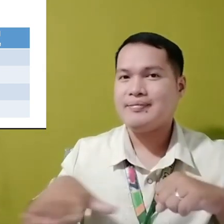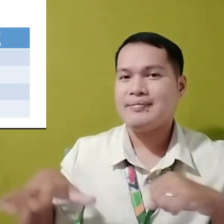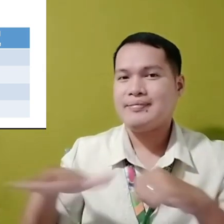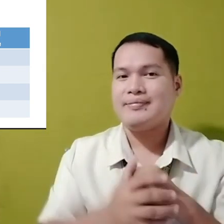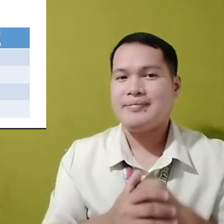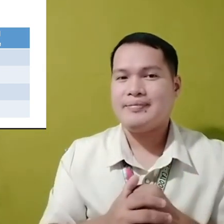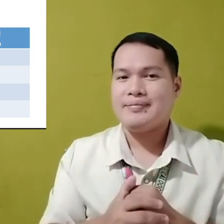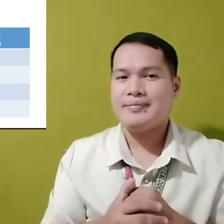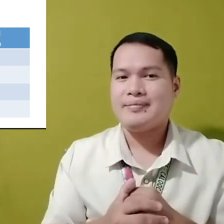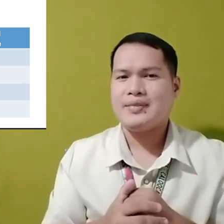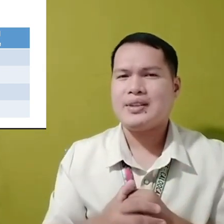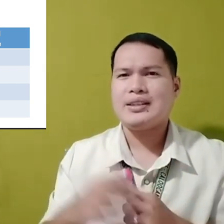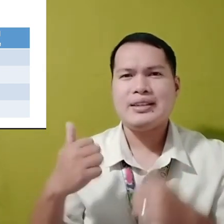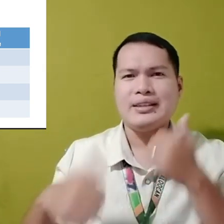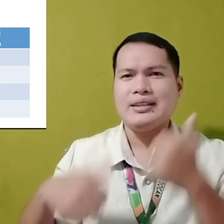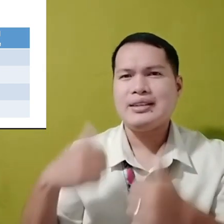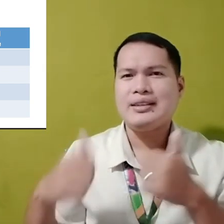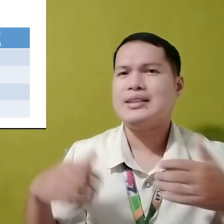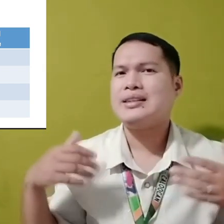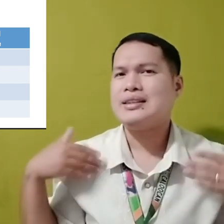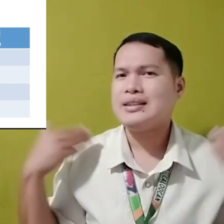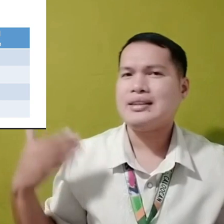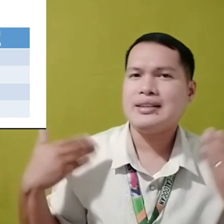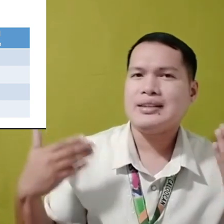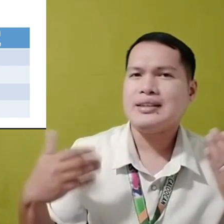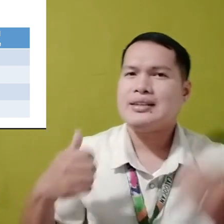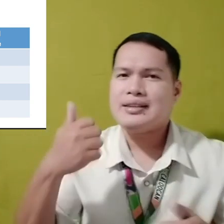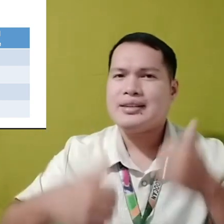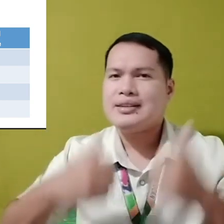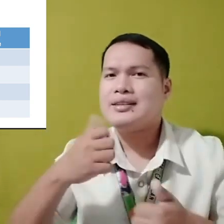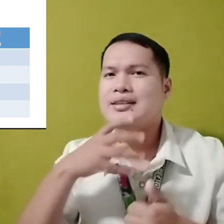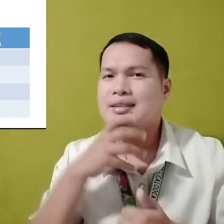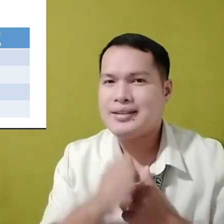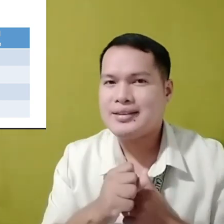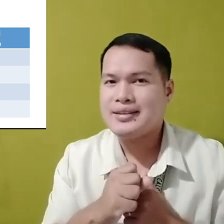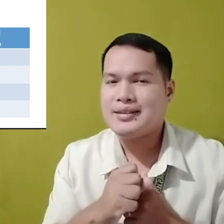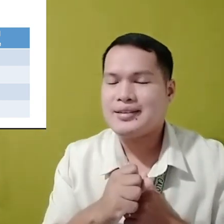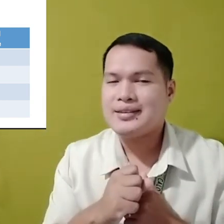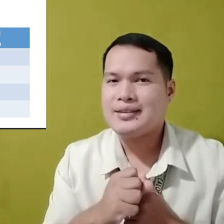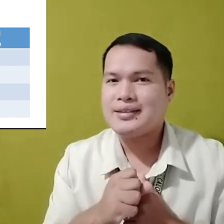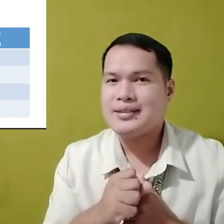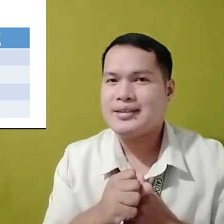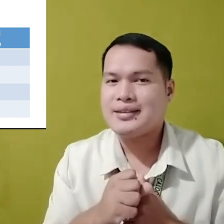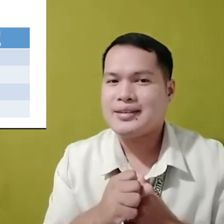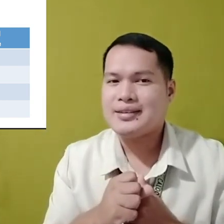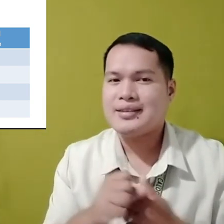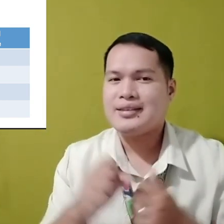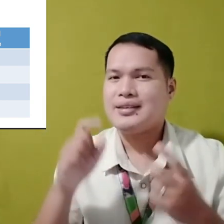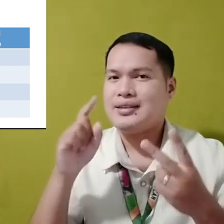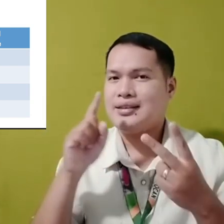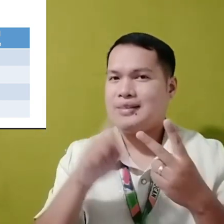Ano ang mga point of comparison natin? Ang relative age,